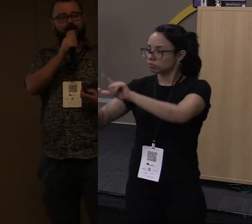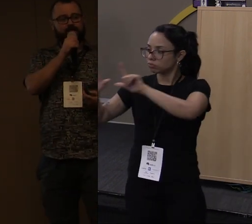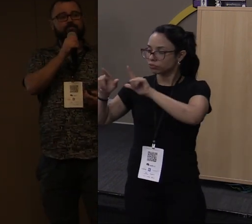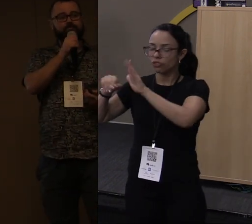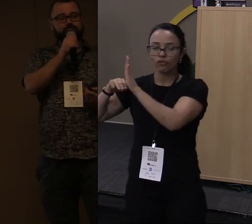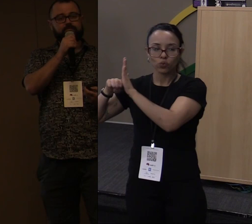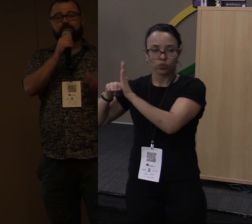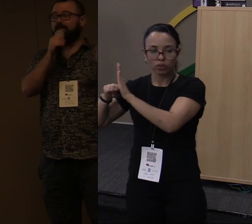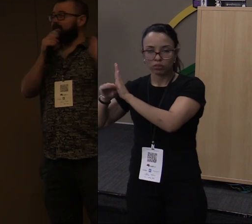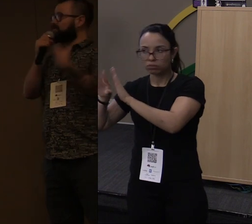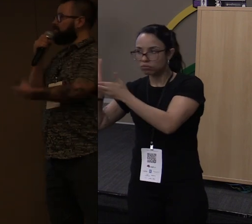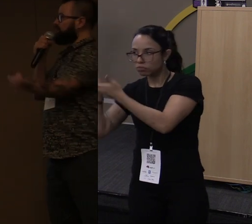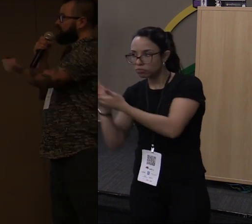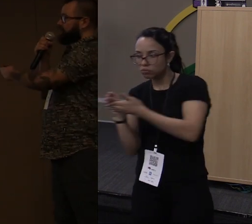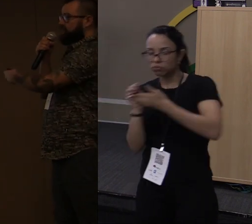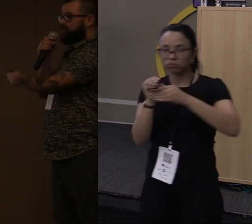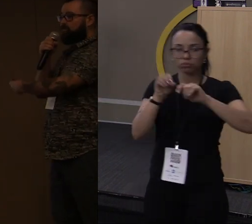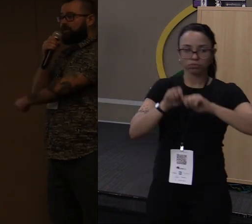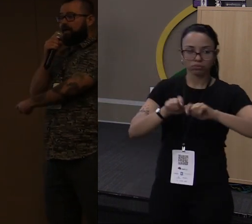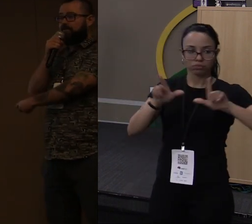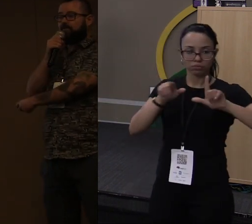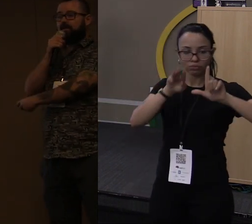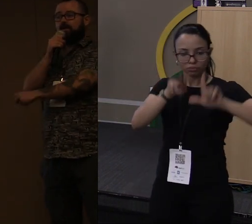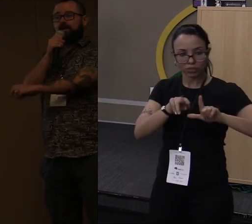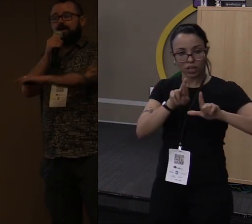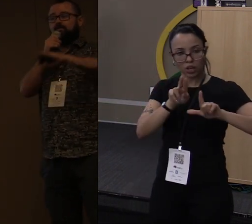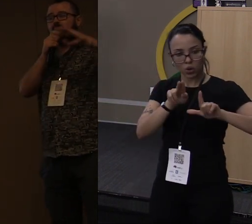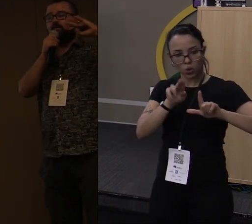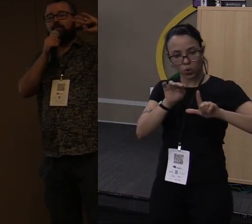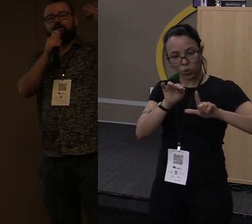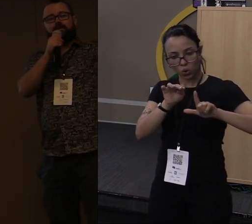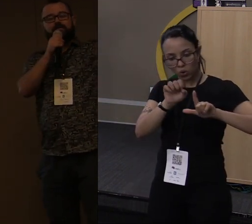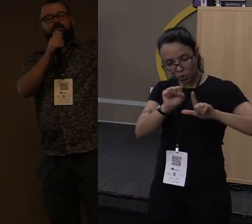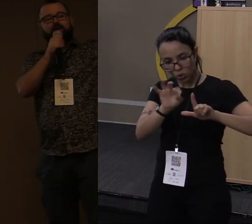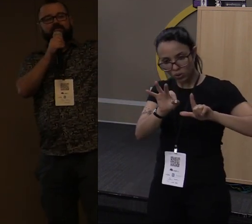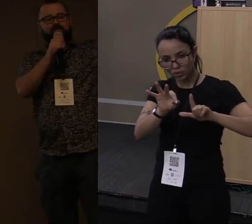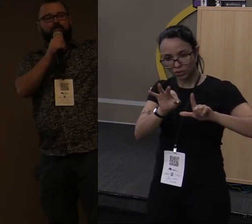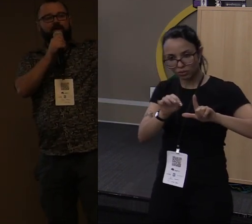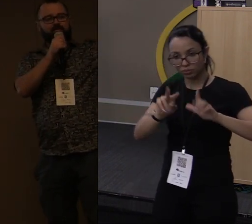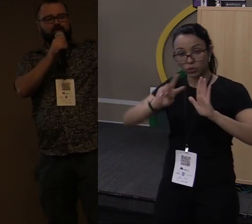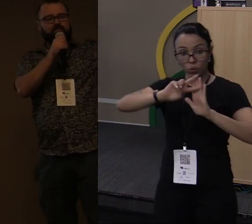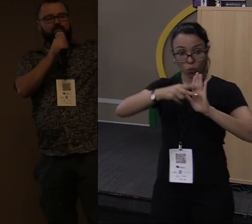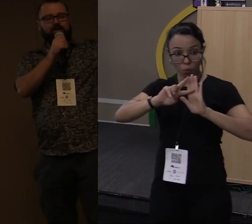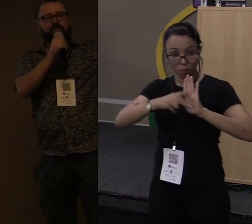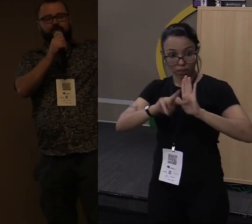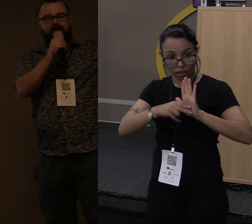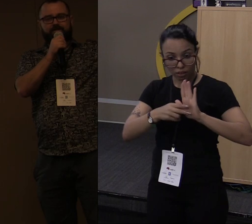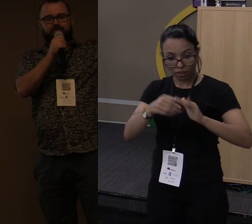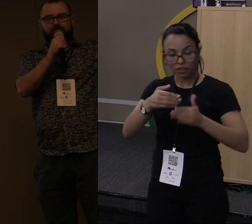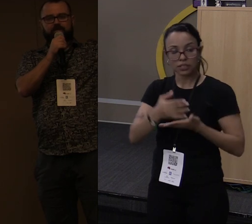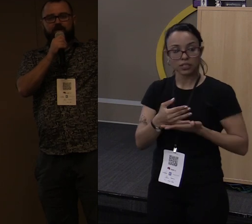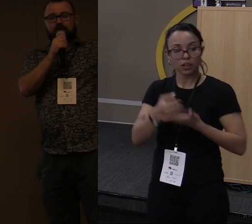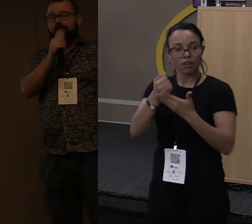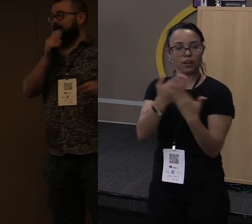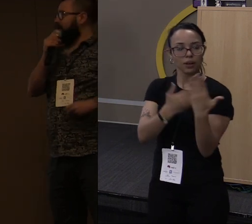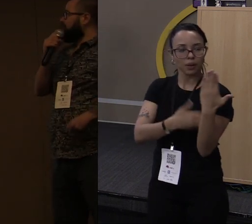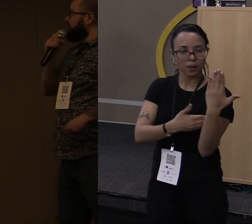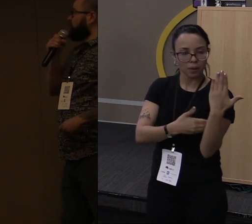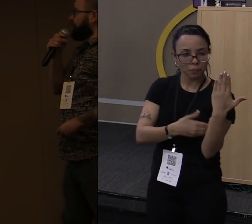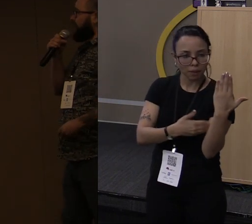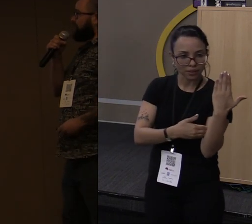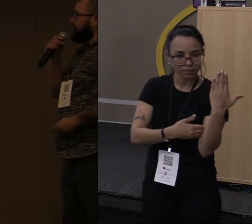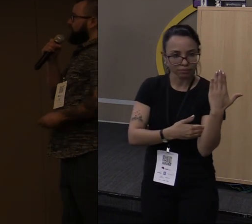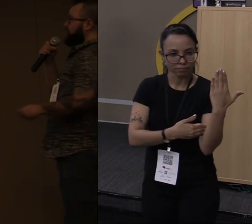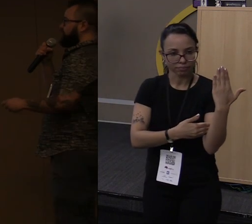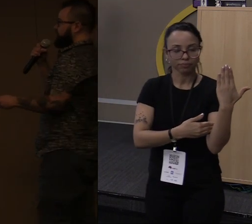compilei ela e eu salvei esse arquivo compilado lá na minha pasta do Python, no meu site packages. E aí lá